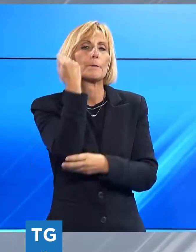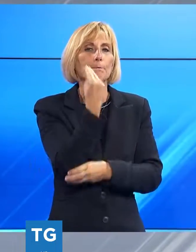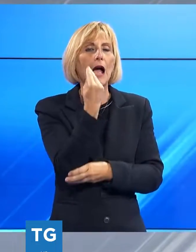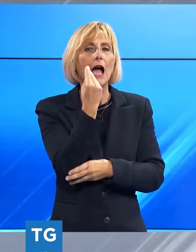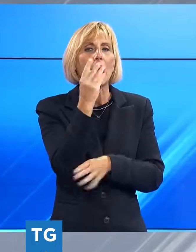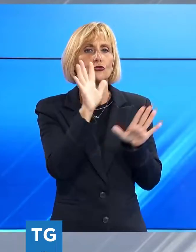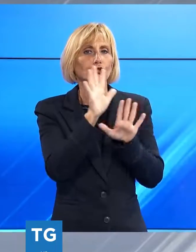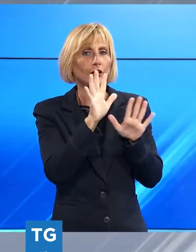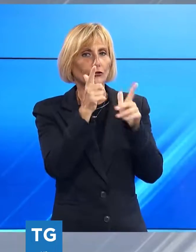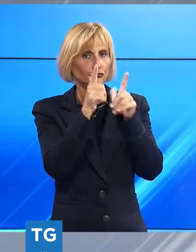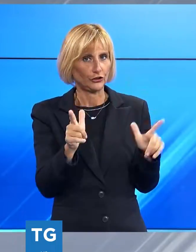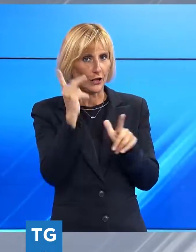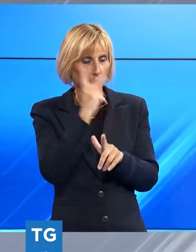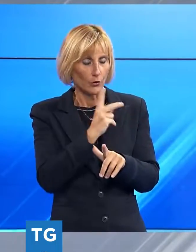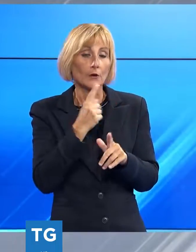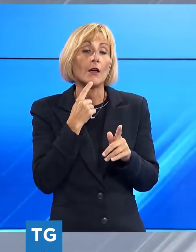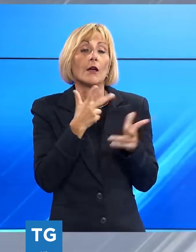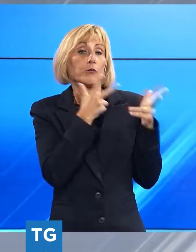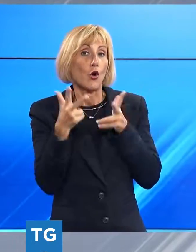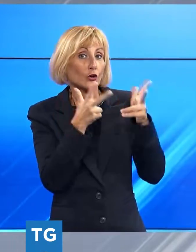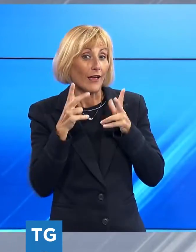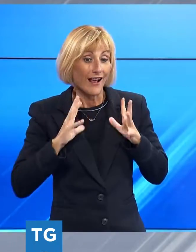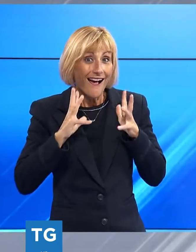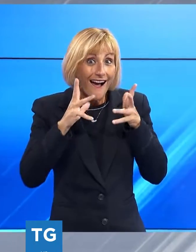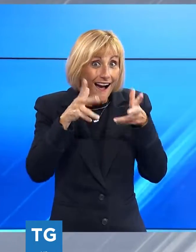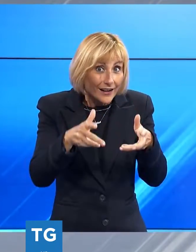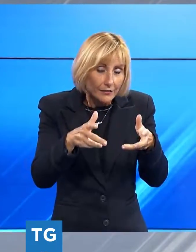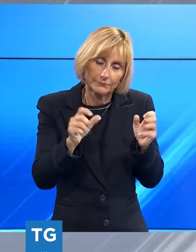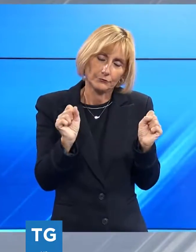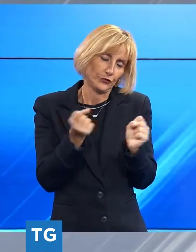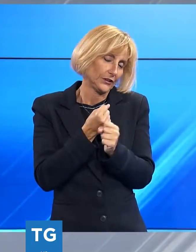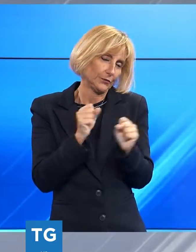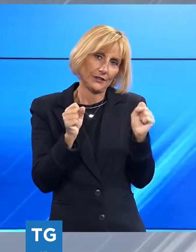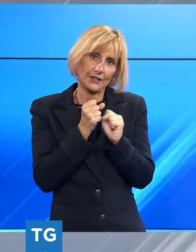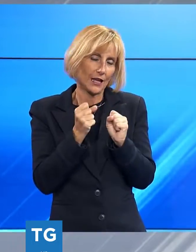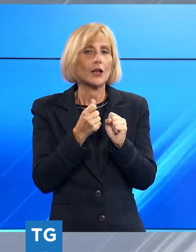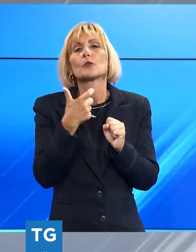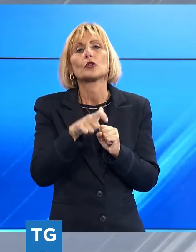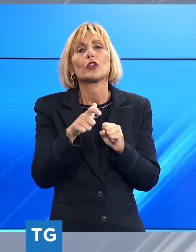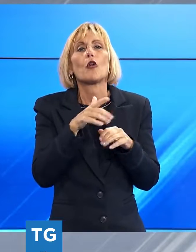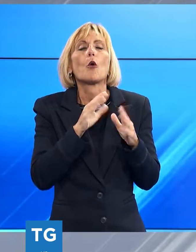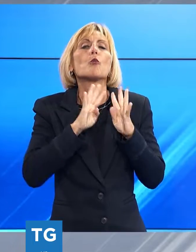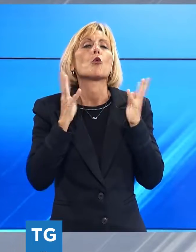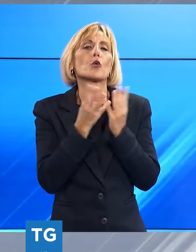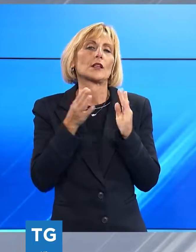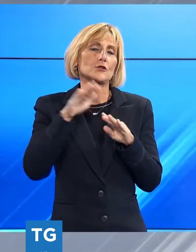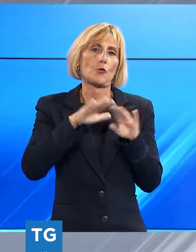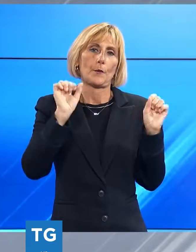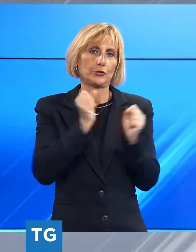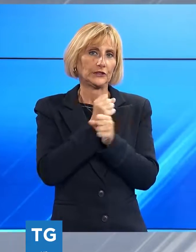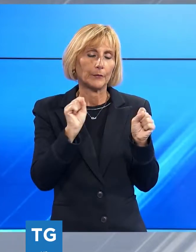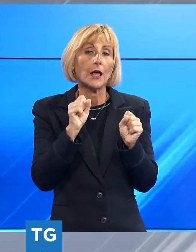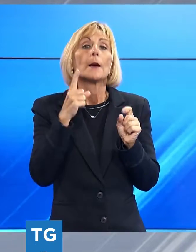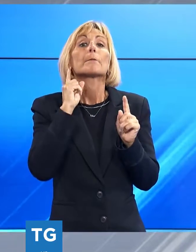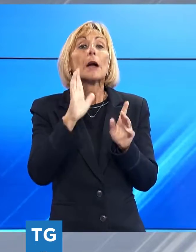impossibile portare i carri, anche perché chiaramente le mura hanno una dimensione tale che non lo consente, ma tutto quello che c'è intorno al